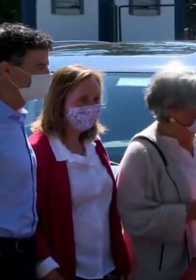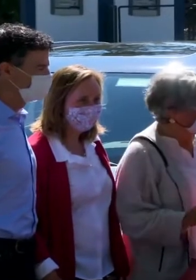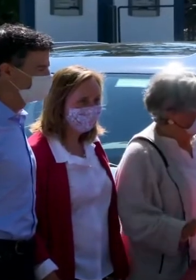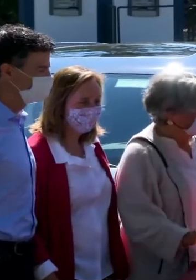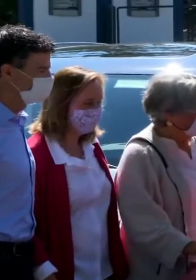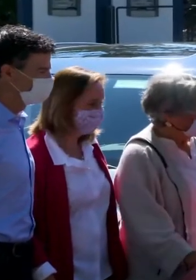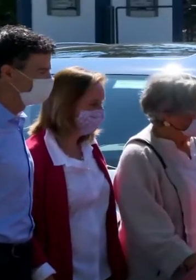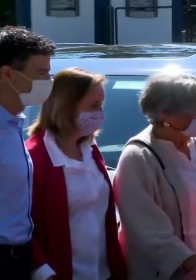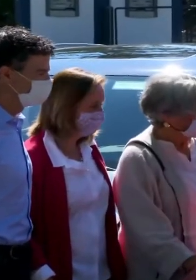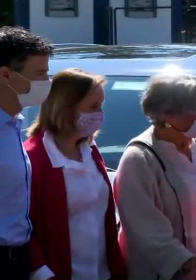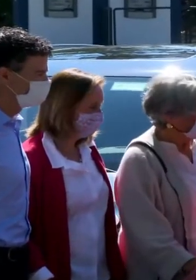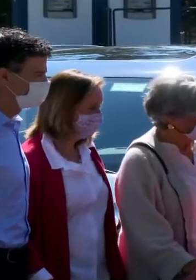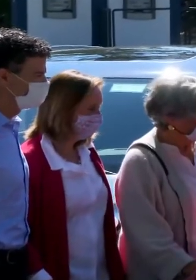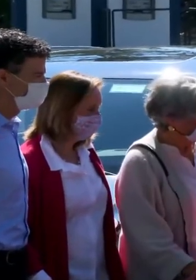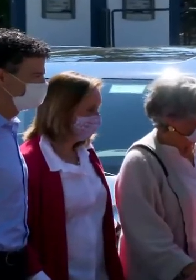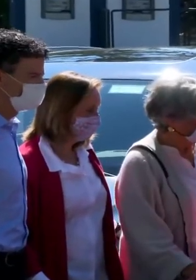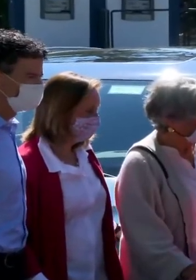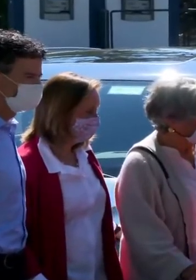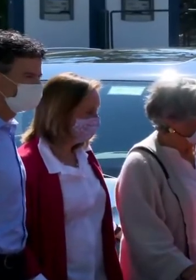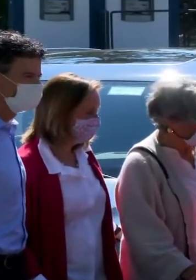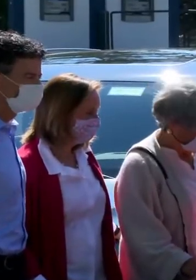Bien, ahí va la firma.